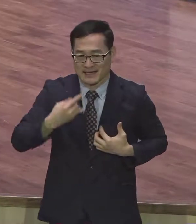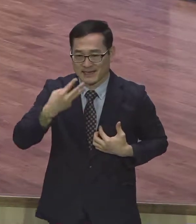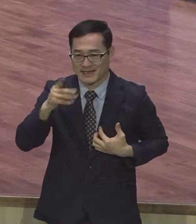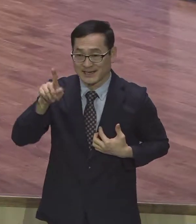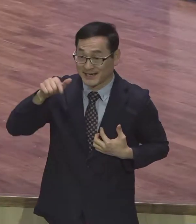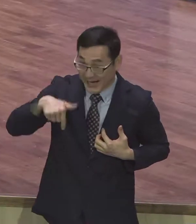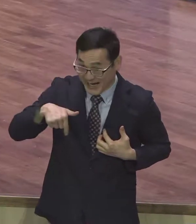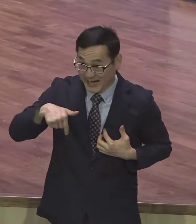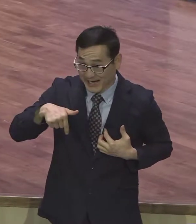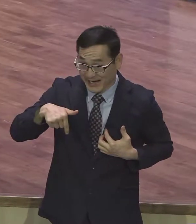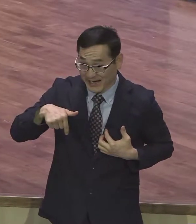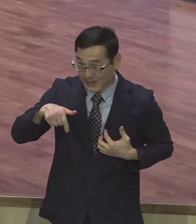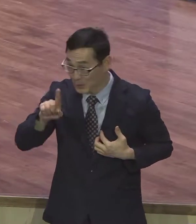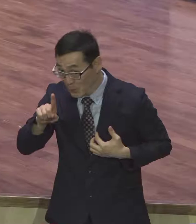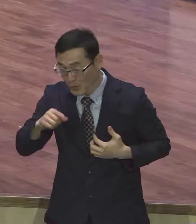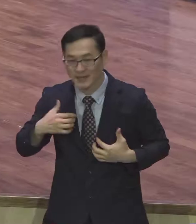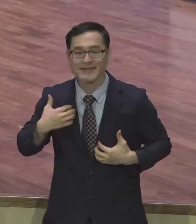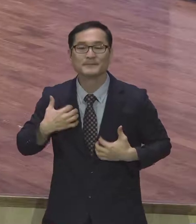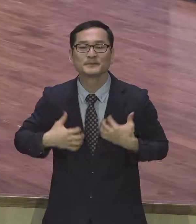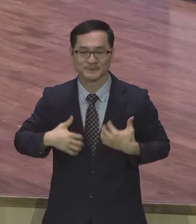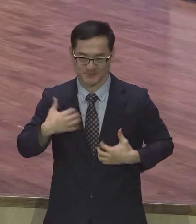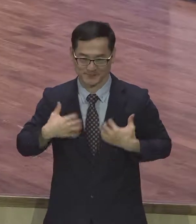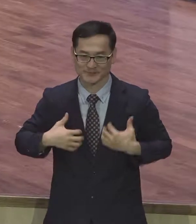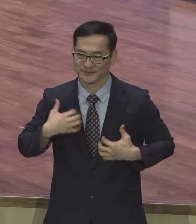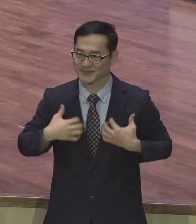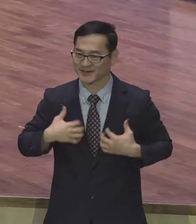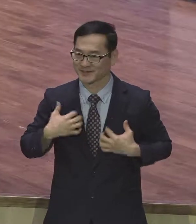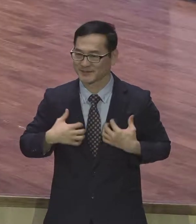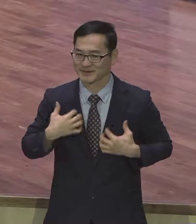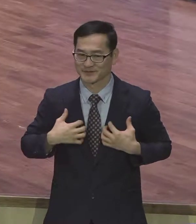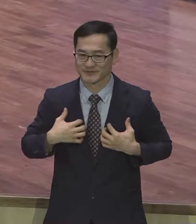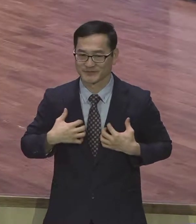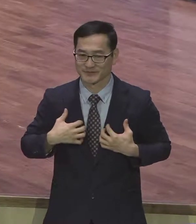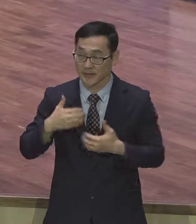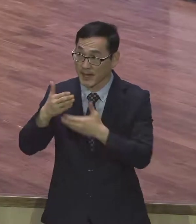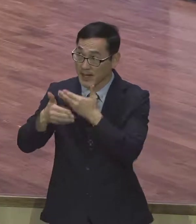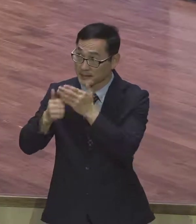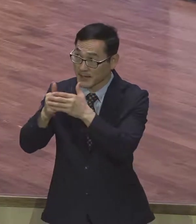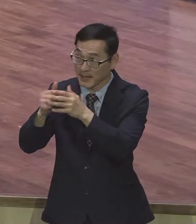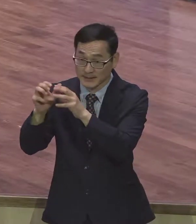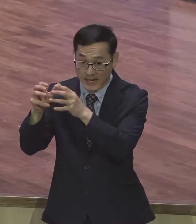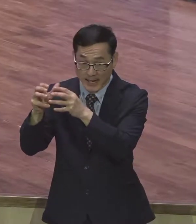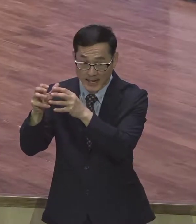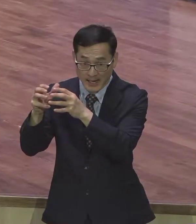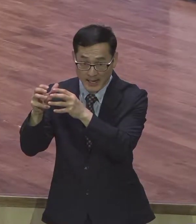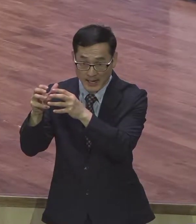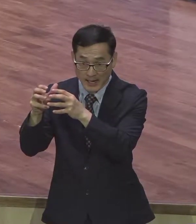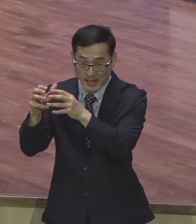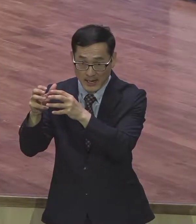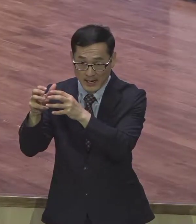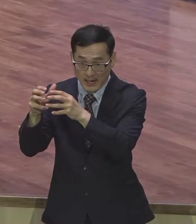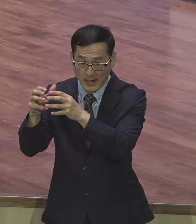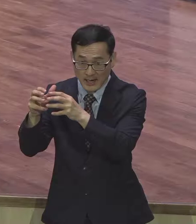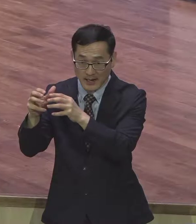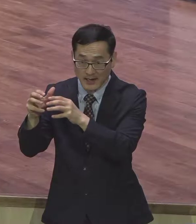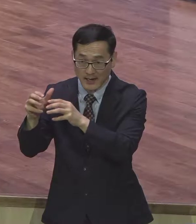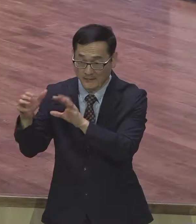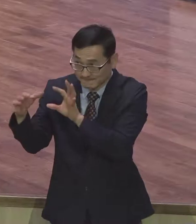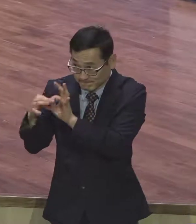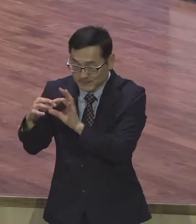기쁨의 기쁨 하나님의 나라를 누리는 삶의 특징이 뭐냐 기쁨이에요. 기쁨